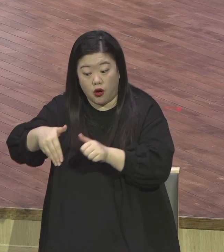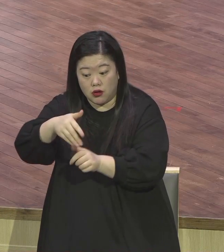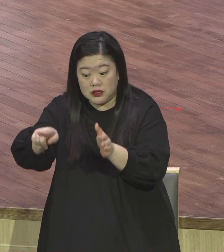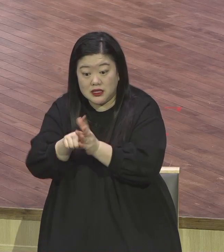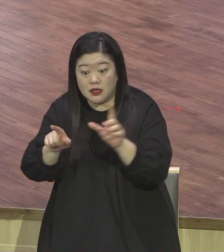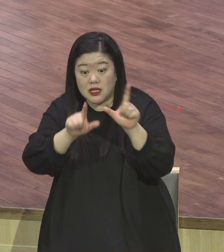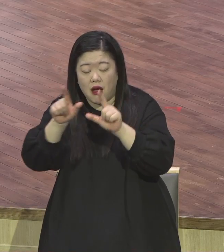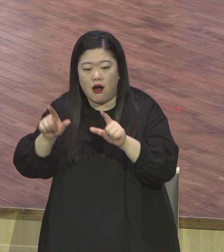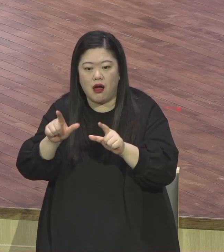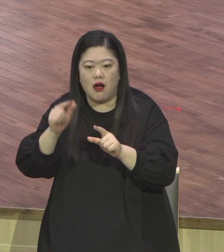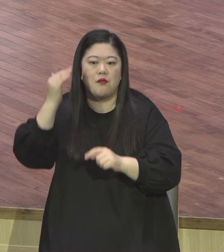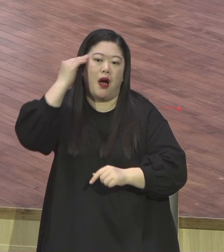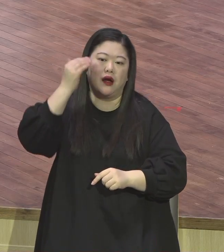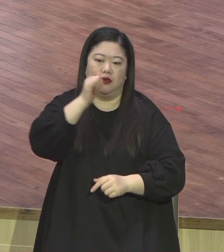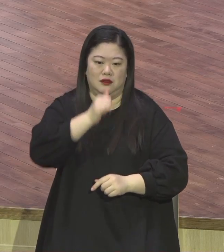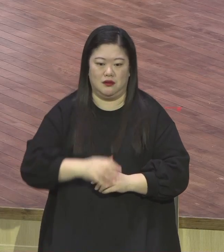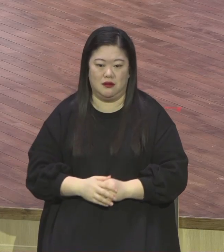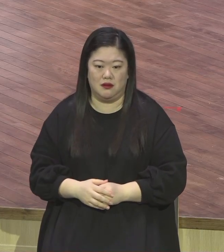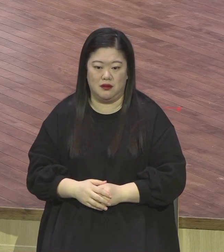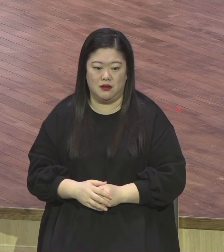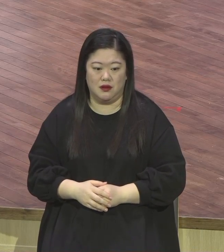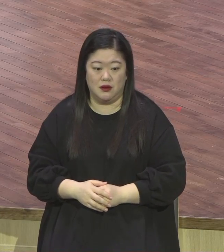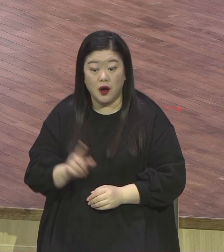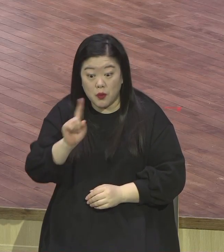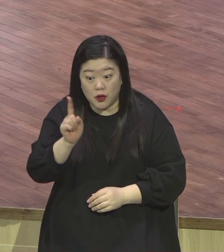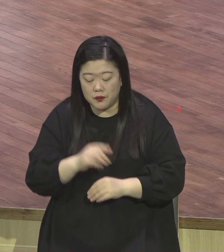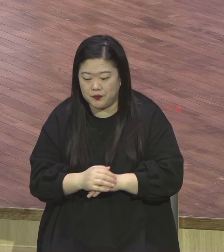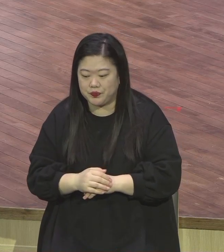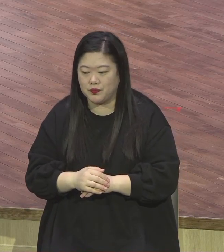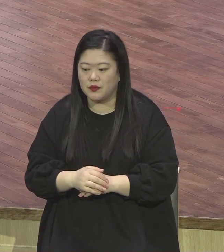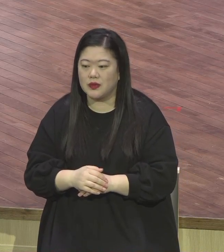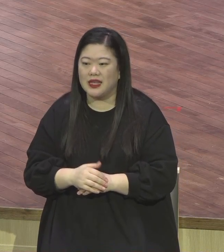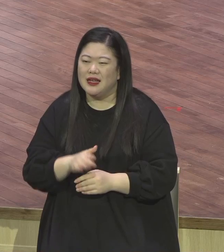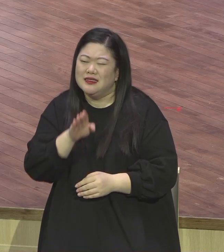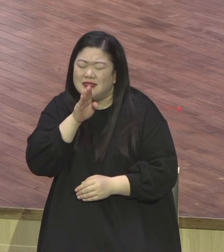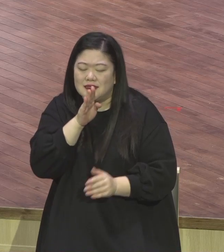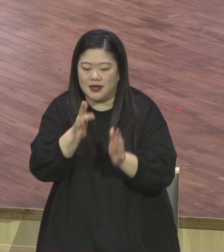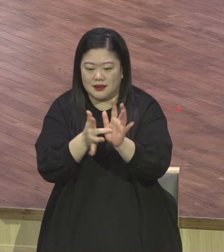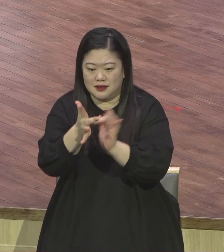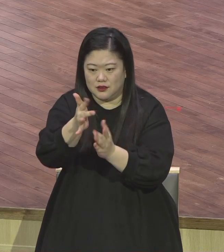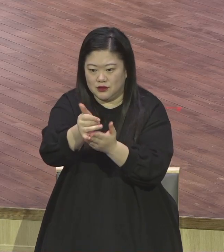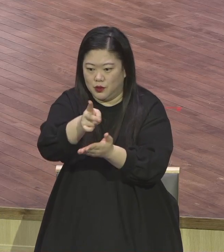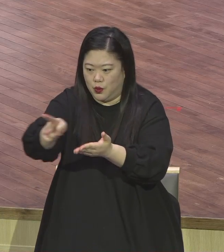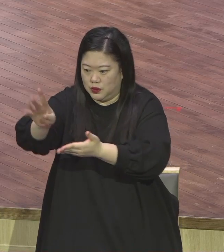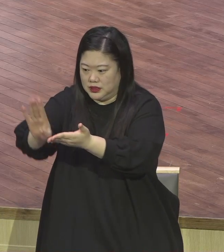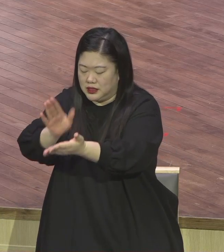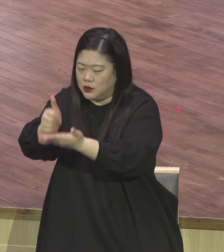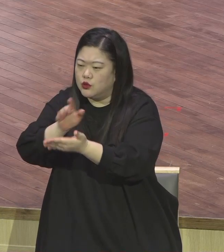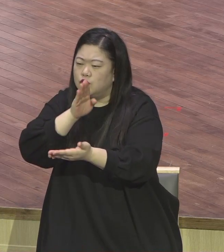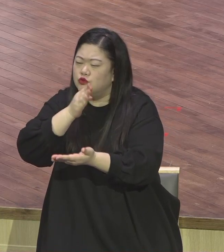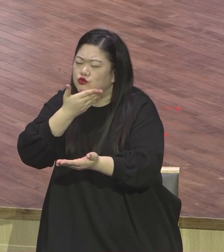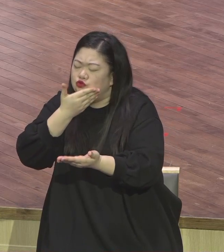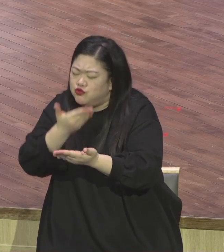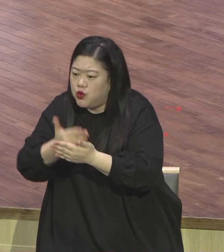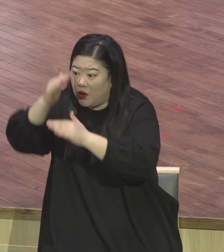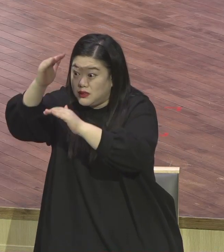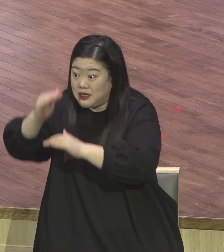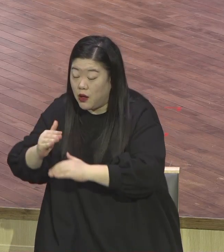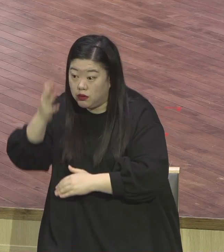비본질이거든 사실은 이 본질이 본질로 비본질을 가지고 평가해버려 그냥 사람 죽였다 살렸다 막